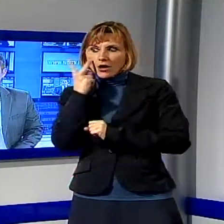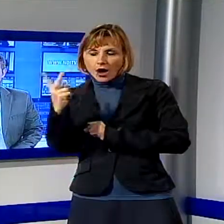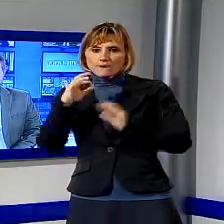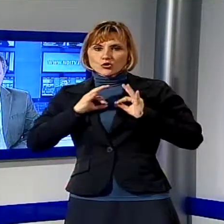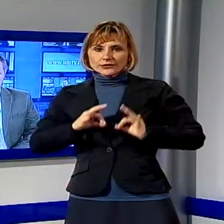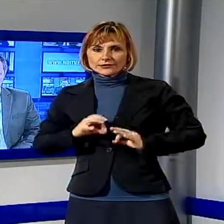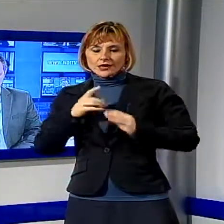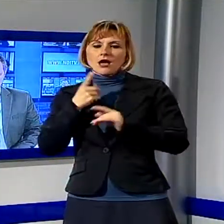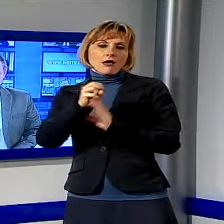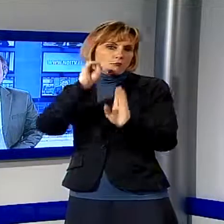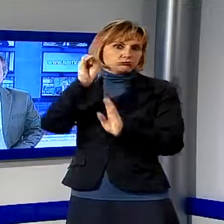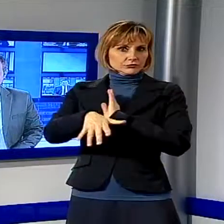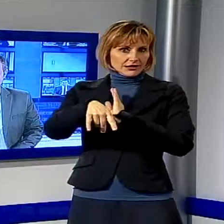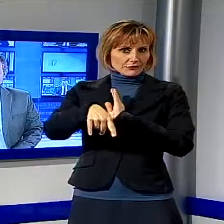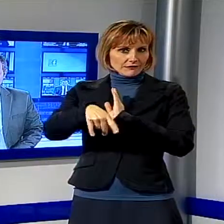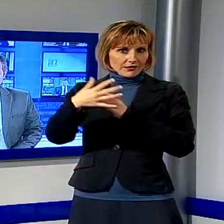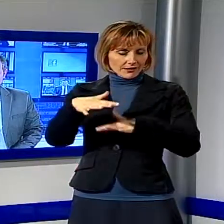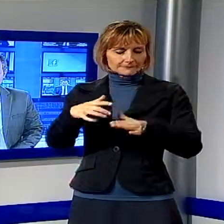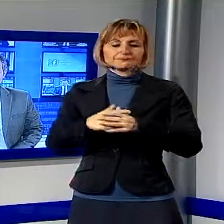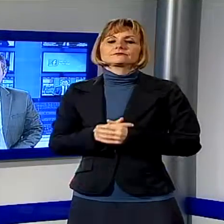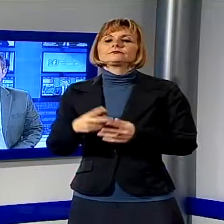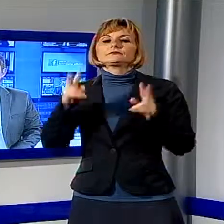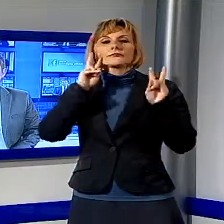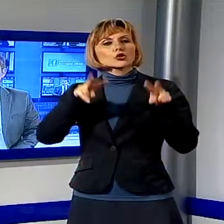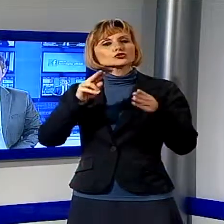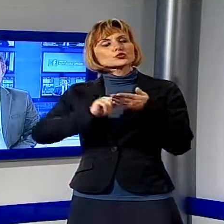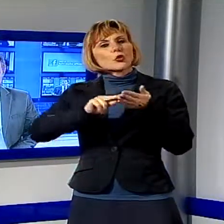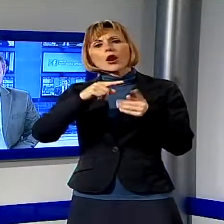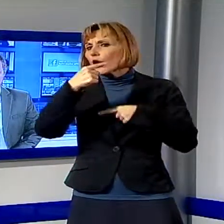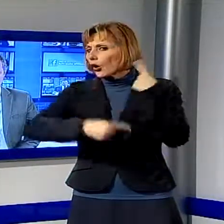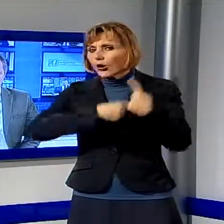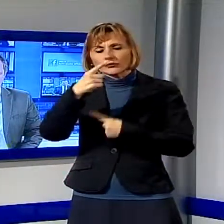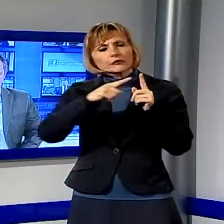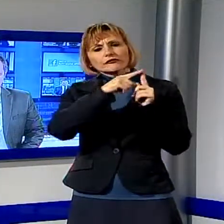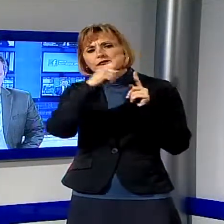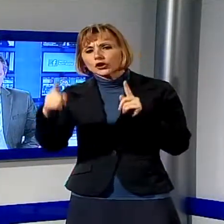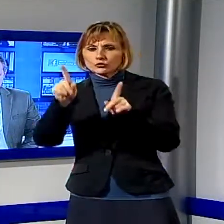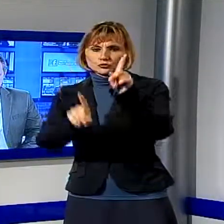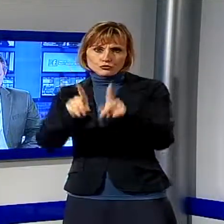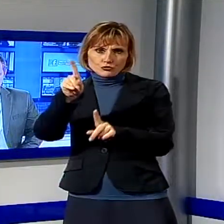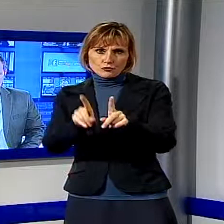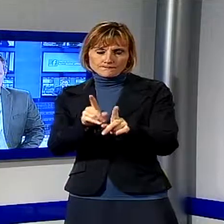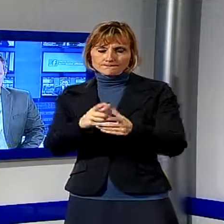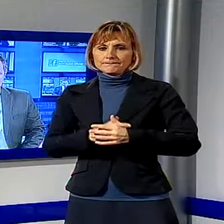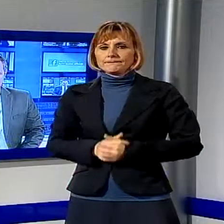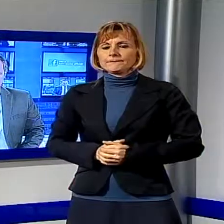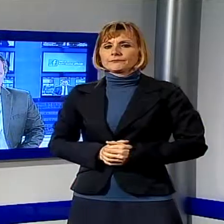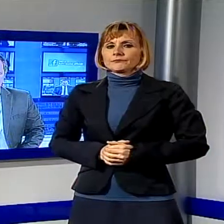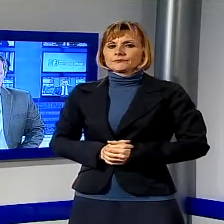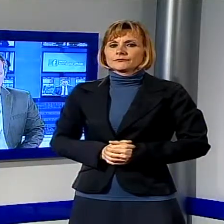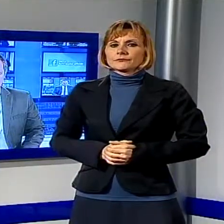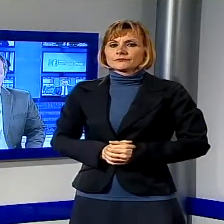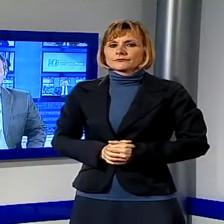dei controlli in corso. I controlli nelle scuole proseguiranno fino alla fine dell'anno scolastico. Torniamo a parlare